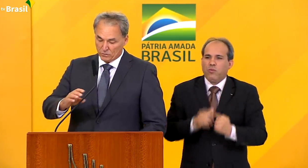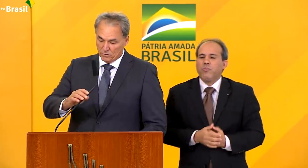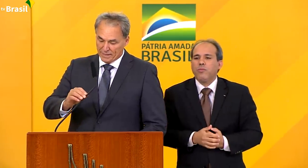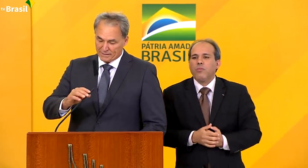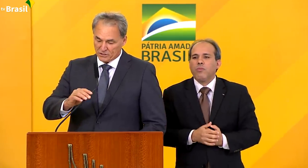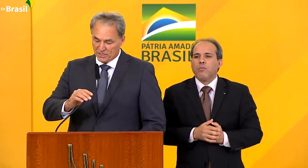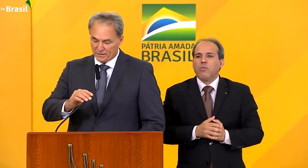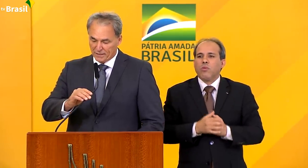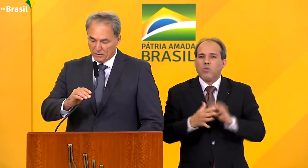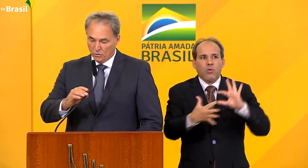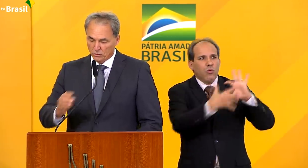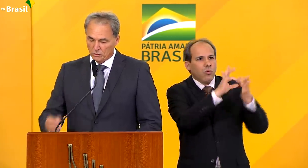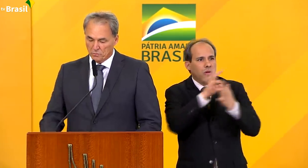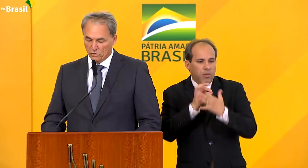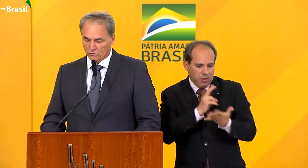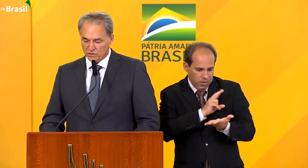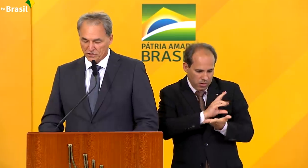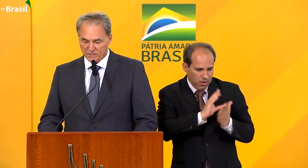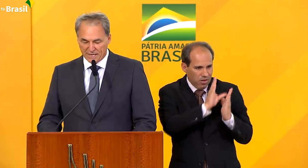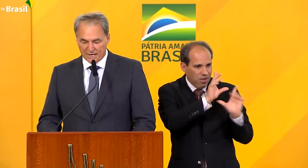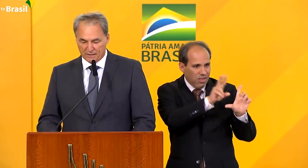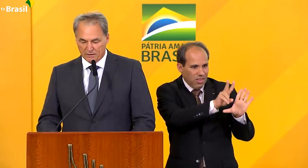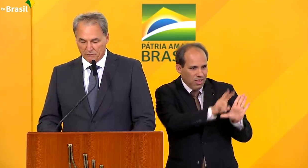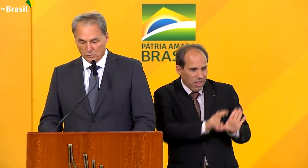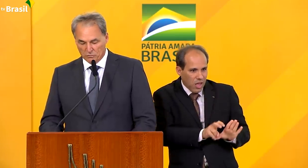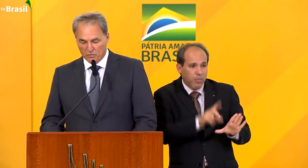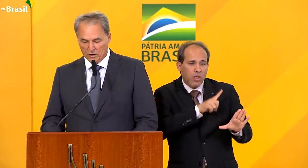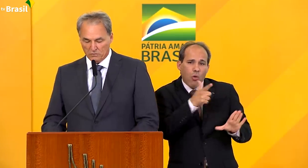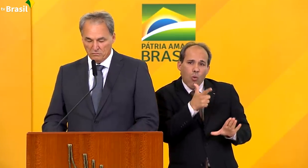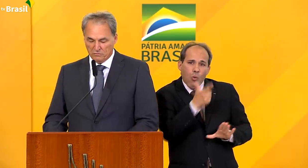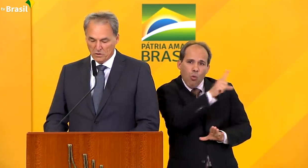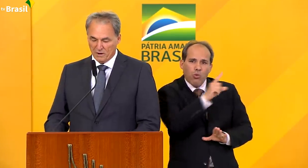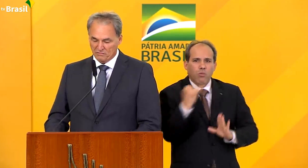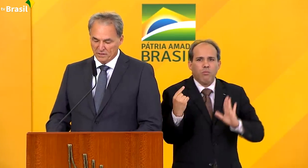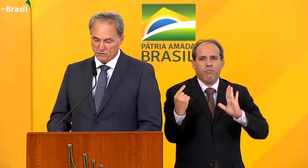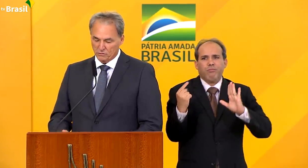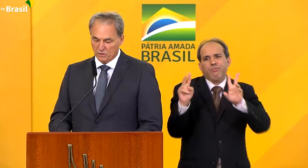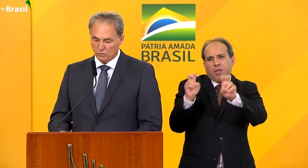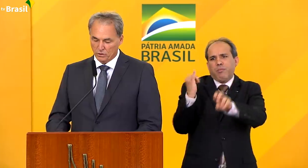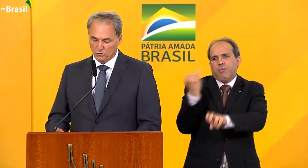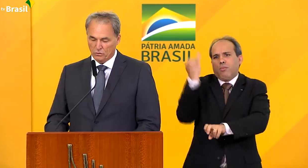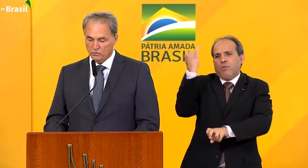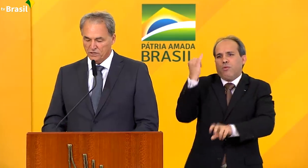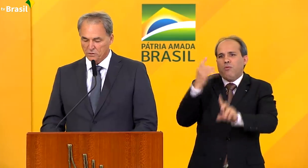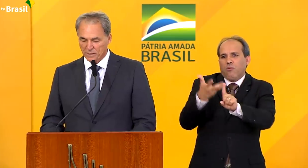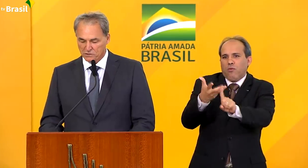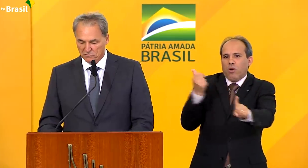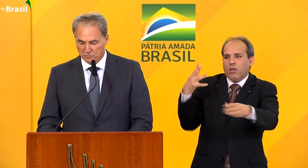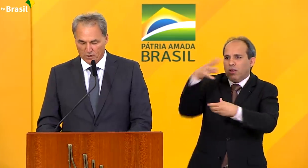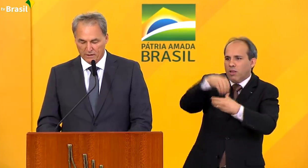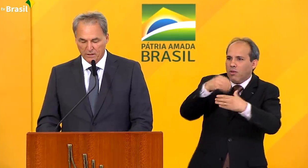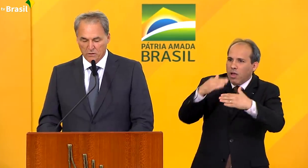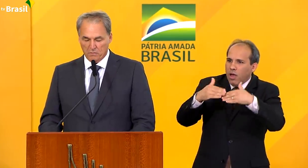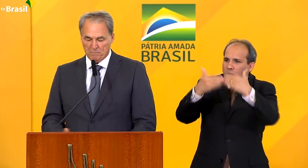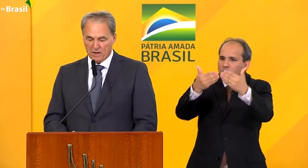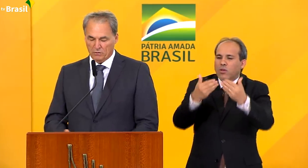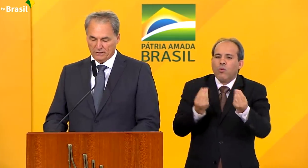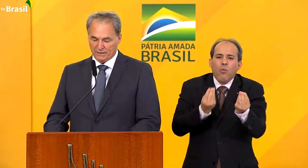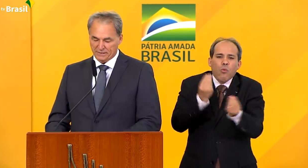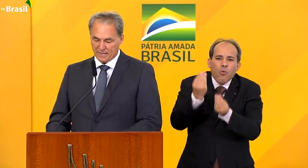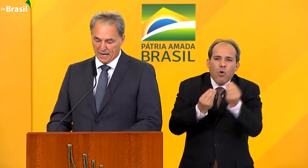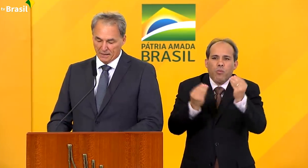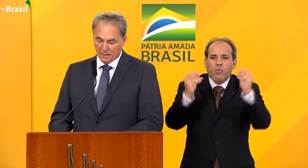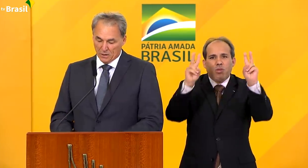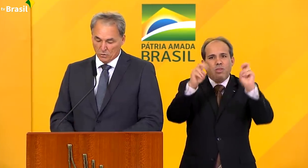Conectado com essa agenda, outro ponto de destaque do Fórum foi o avanço em torno do conceito Best of Four, uma